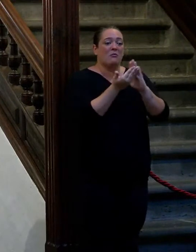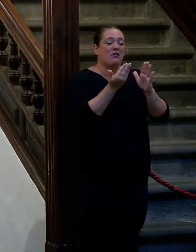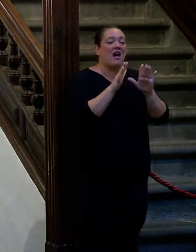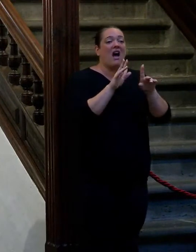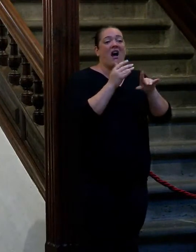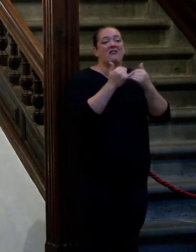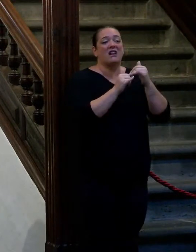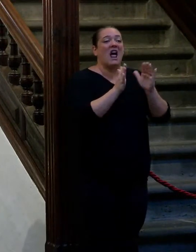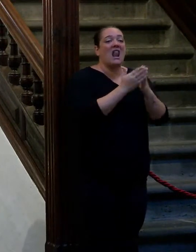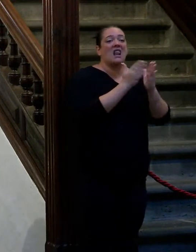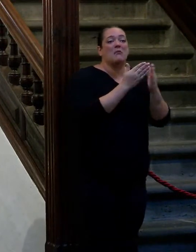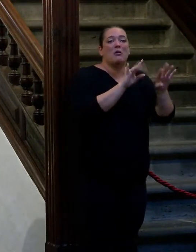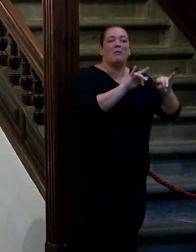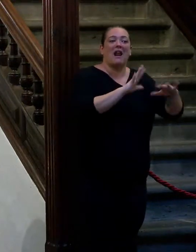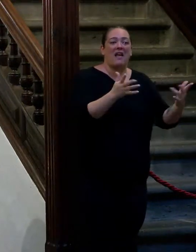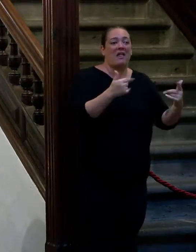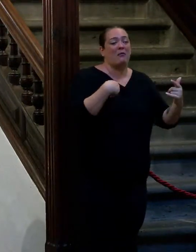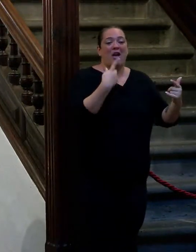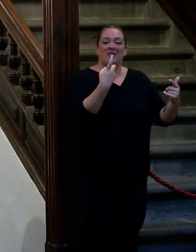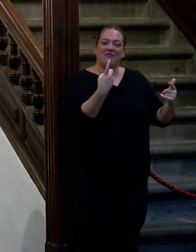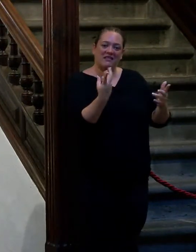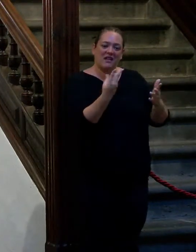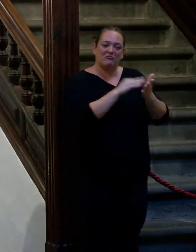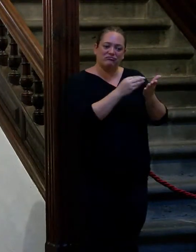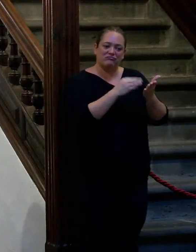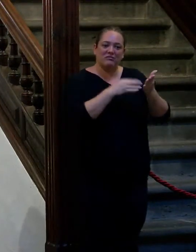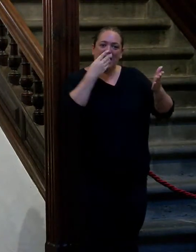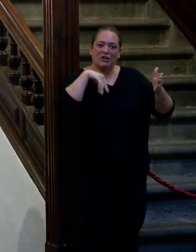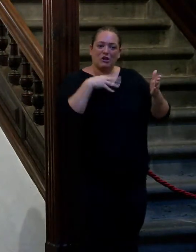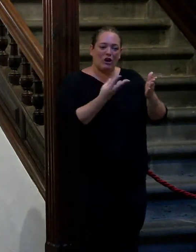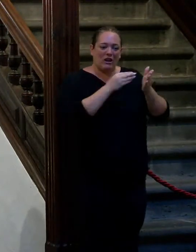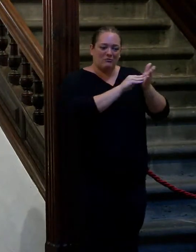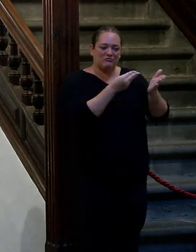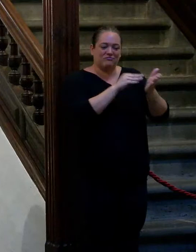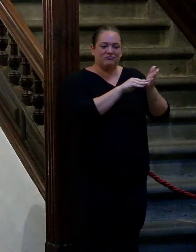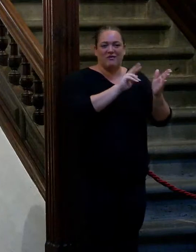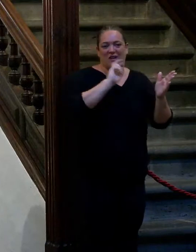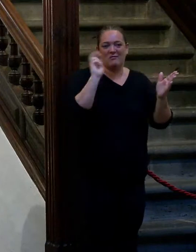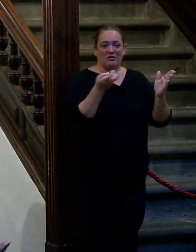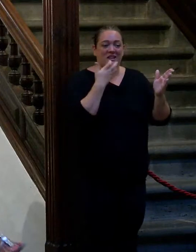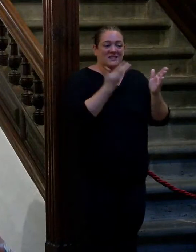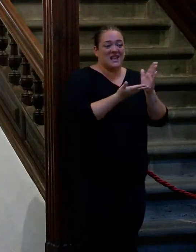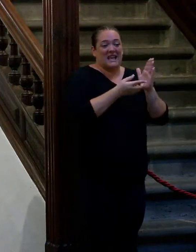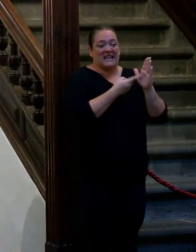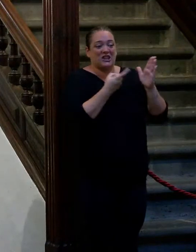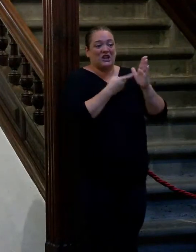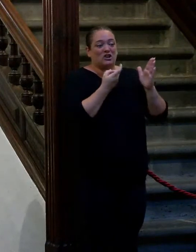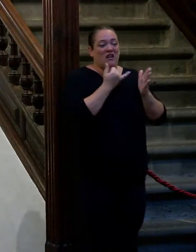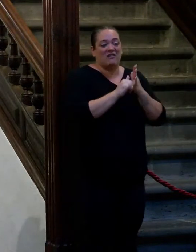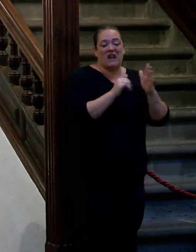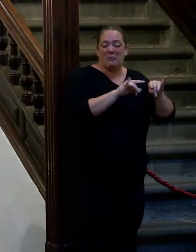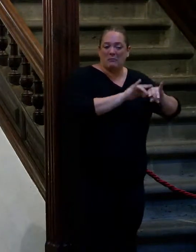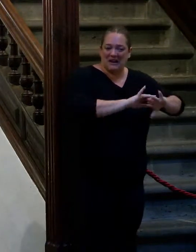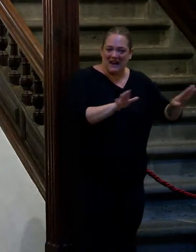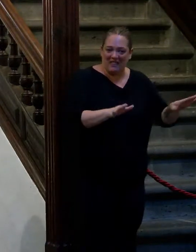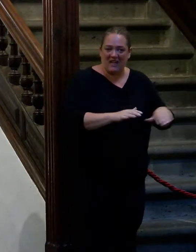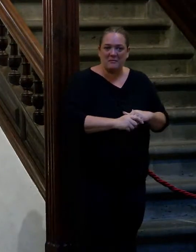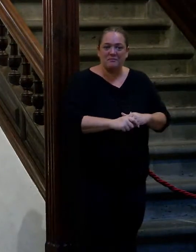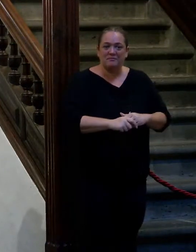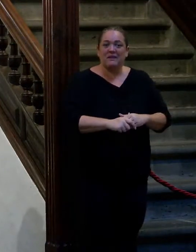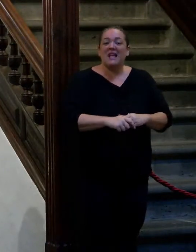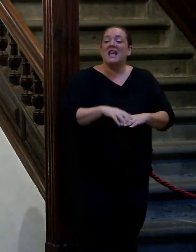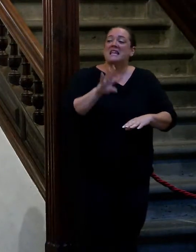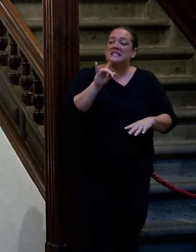sabe nada porque claro tendrás que echarle carne y hueso y verduras y papas y lo que sea pero iba a ser un bestseller eso te lo